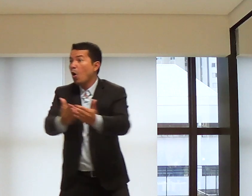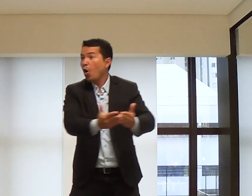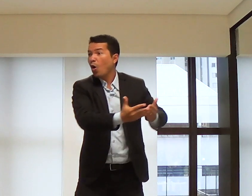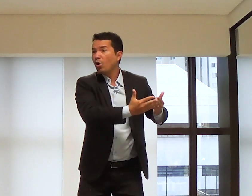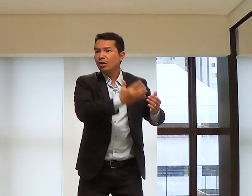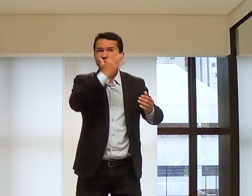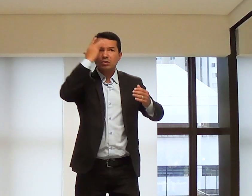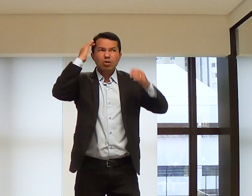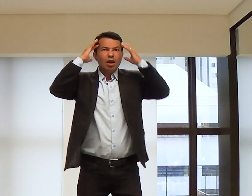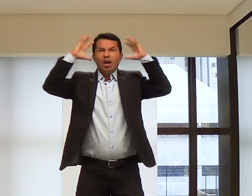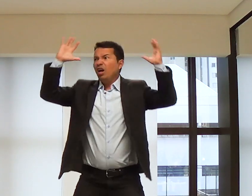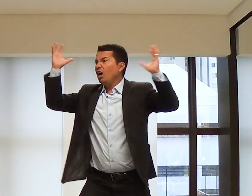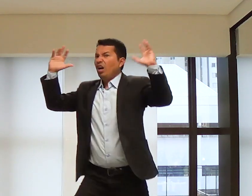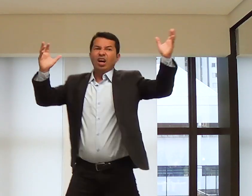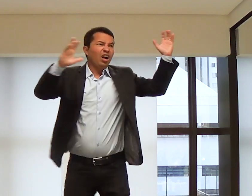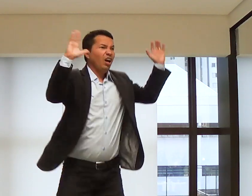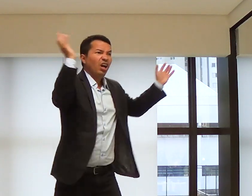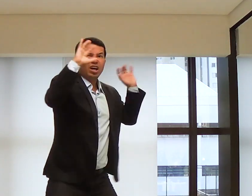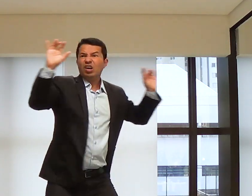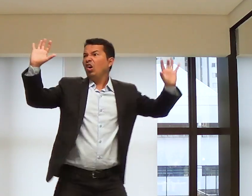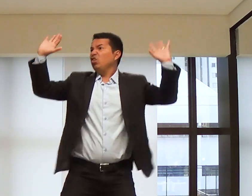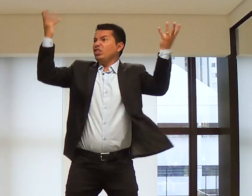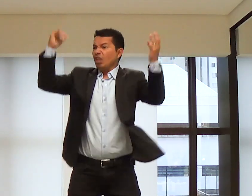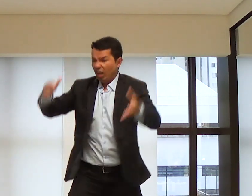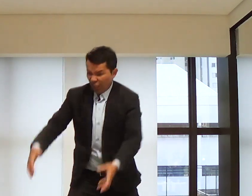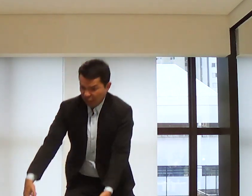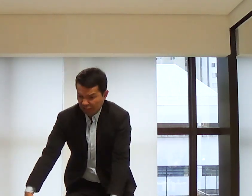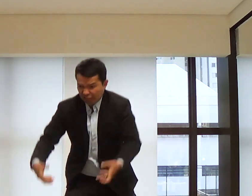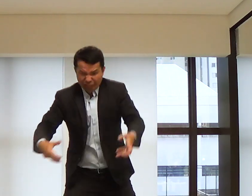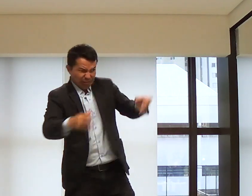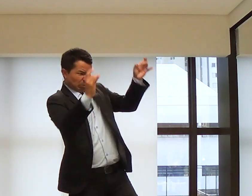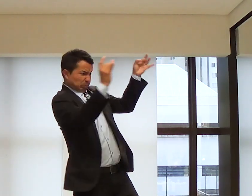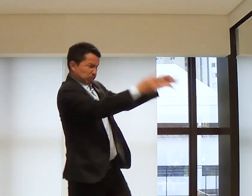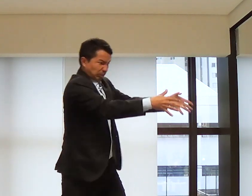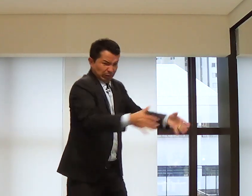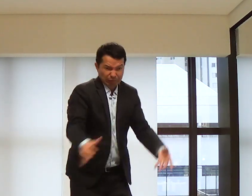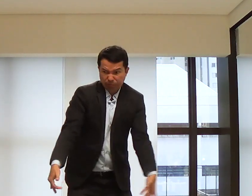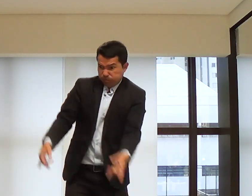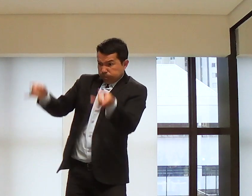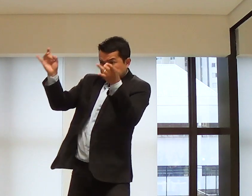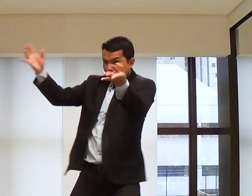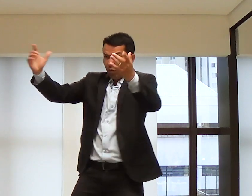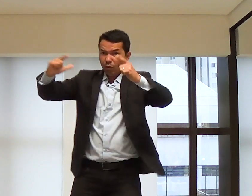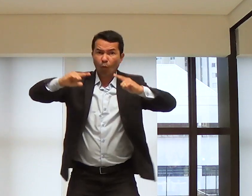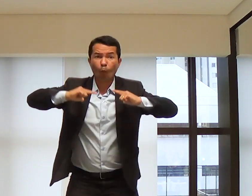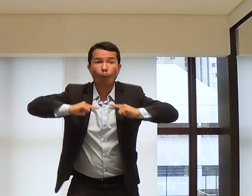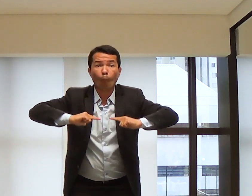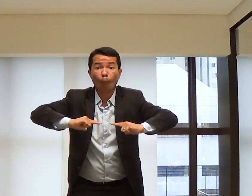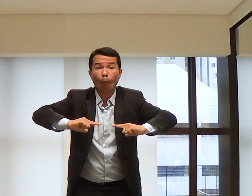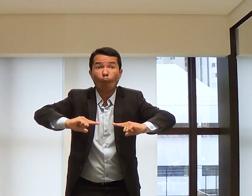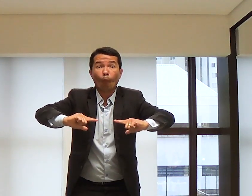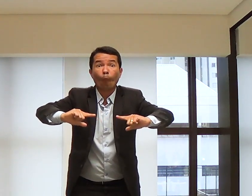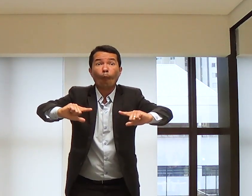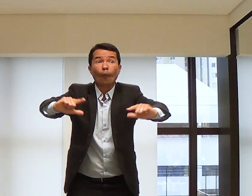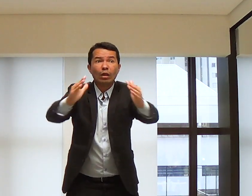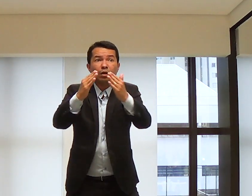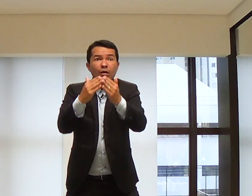judiar daquele pavio. E as pessoas começam a jogar todas as suas coisas